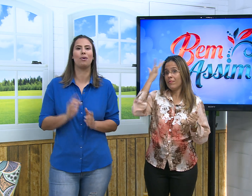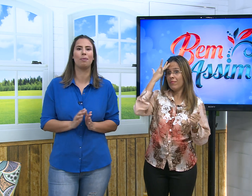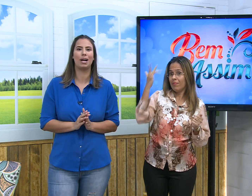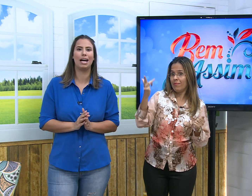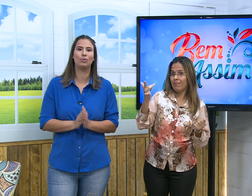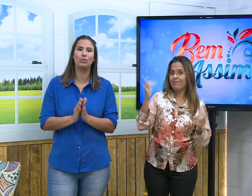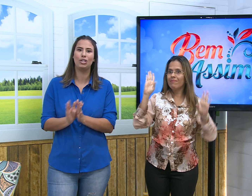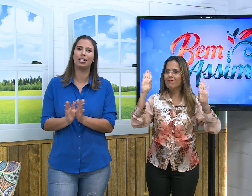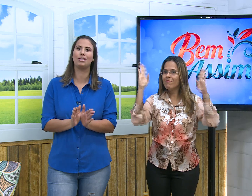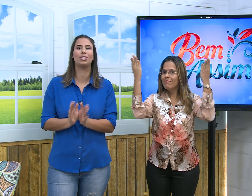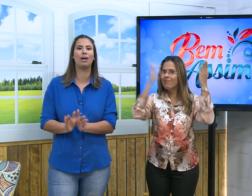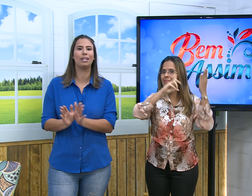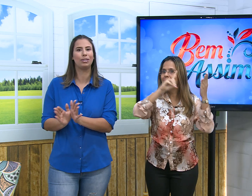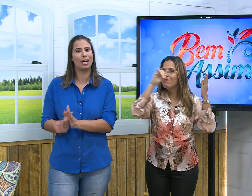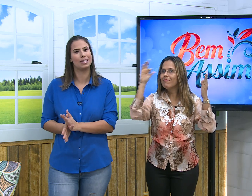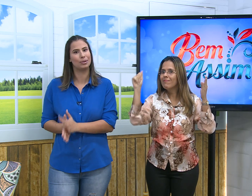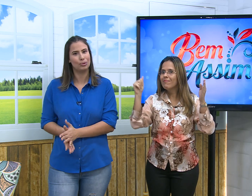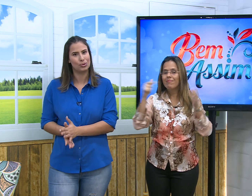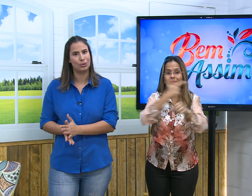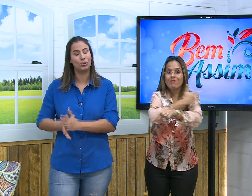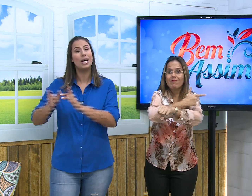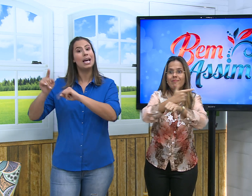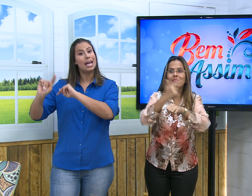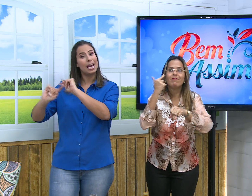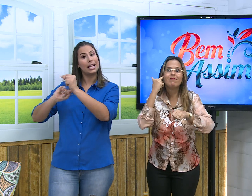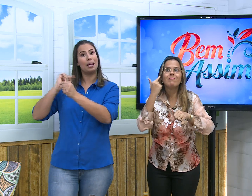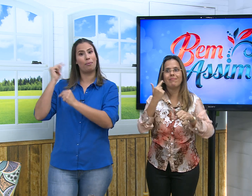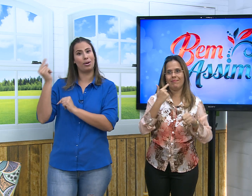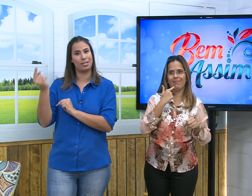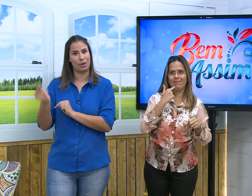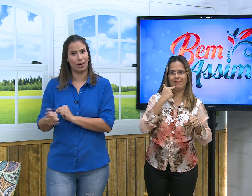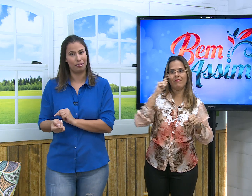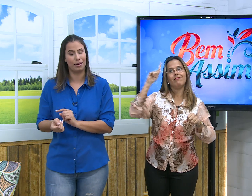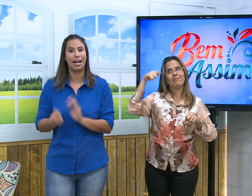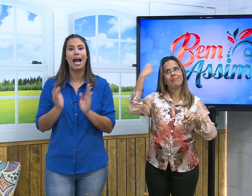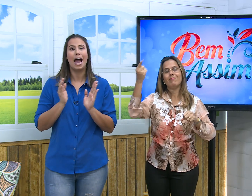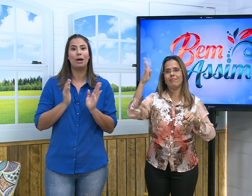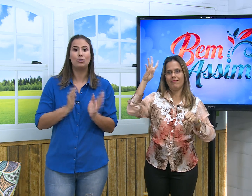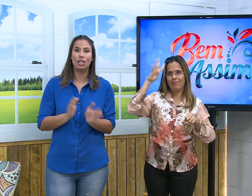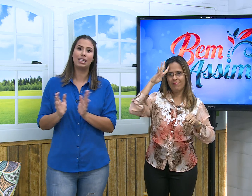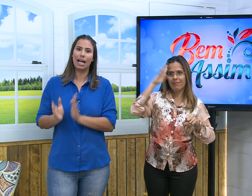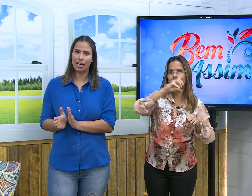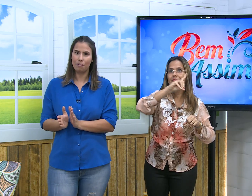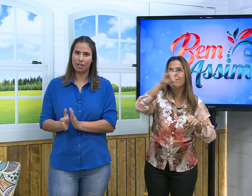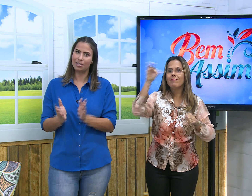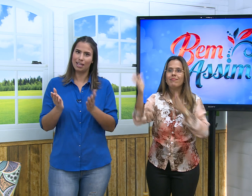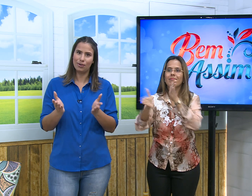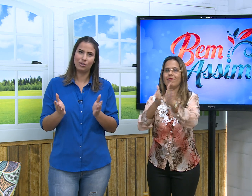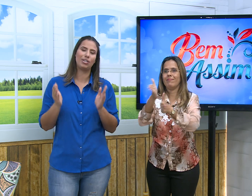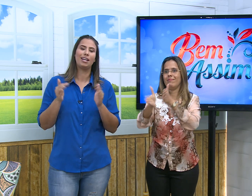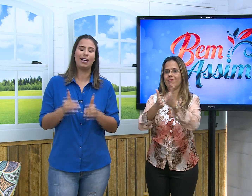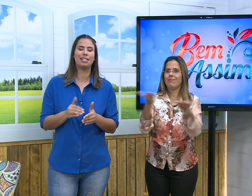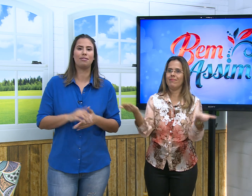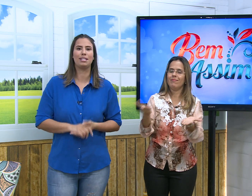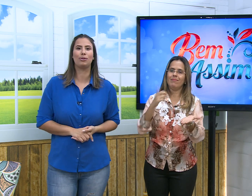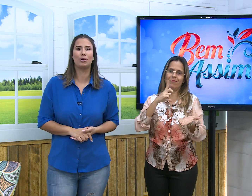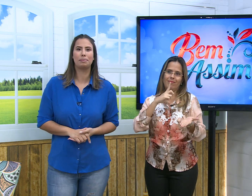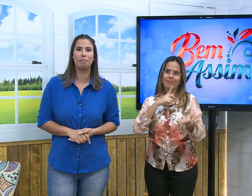comemorado o Dia Nacional da Educação do Sul e depois, na quarta-feira, é o Dia da Libras. E hoje, esse vai ser o nosso primeiro